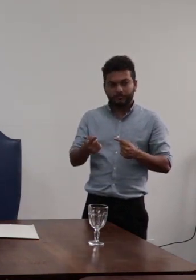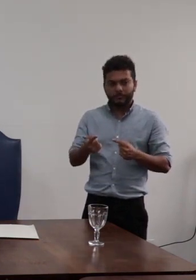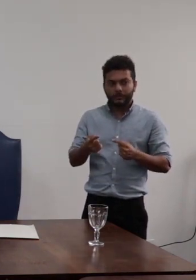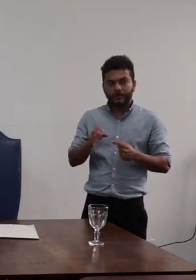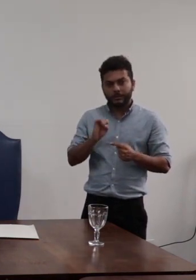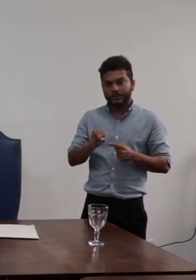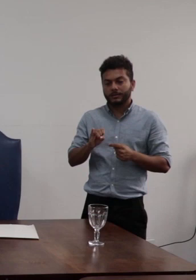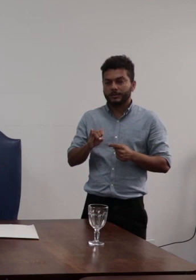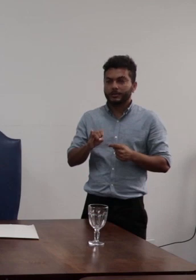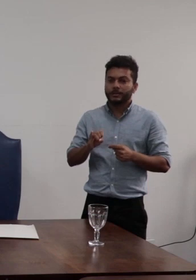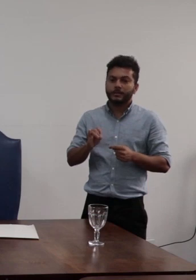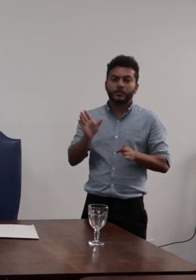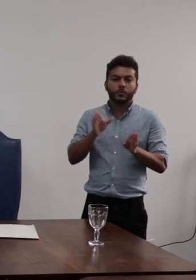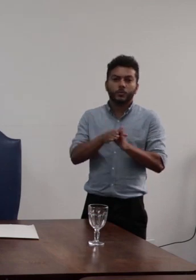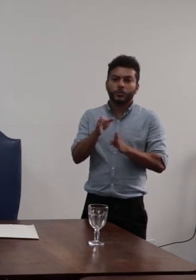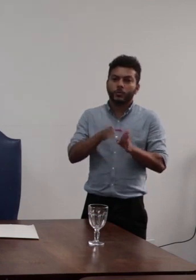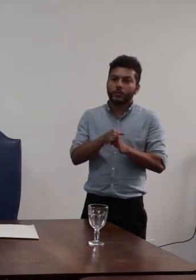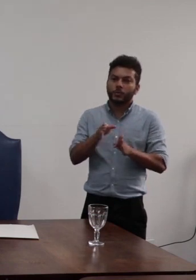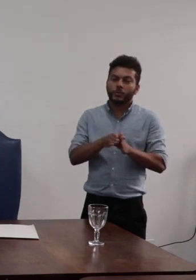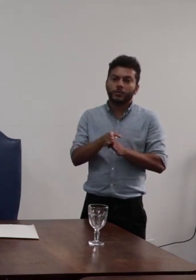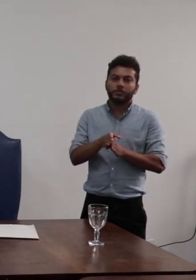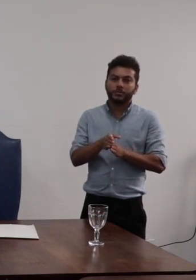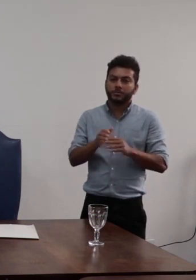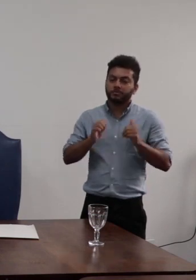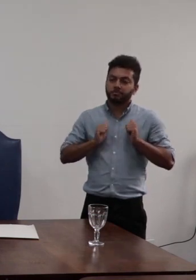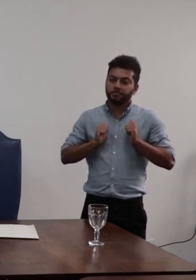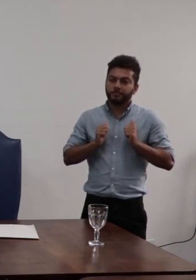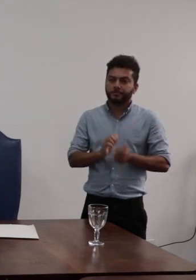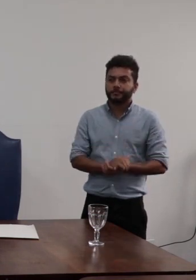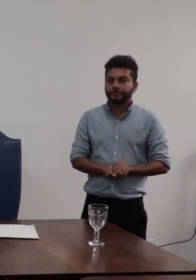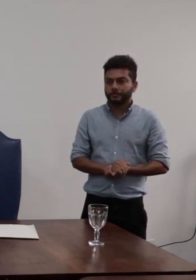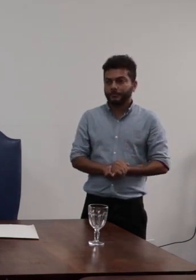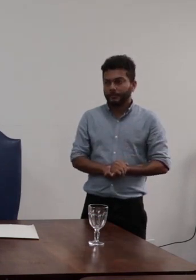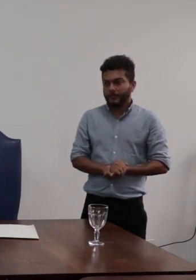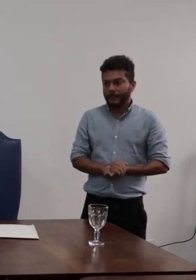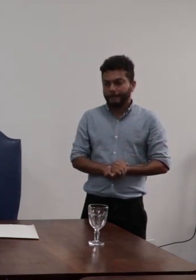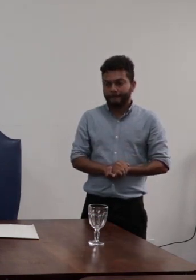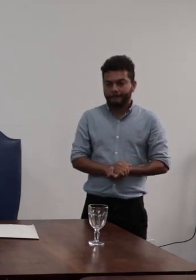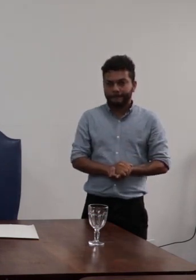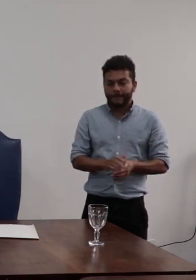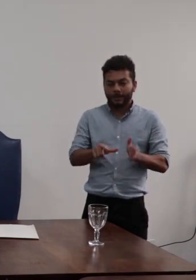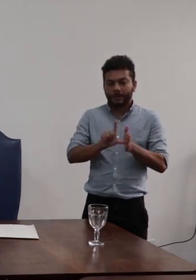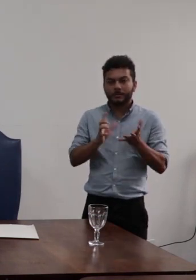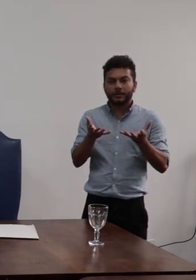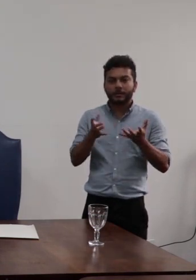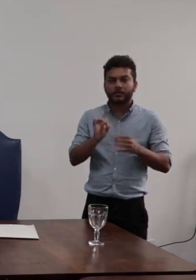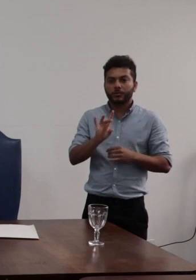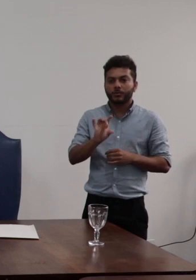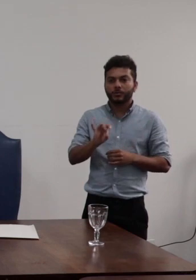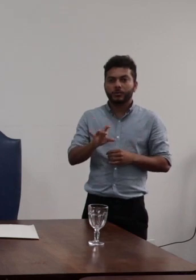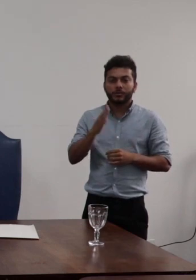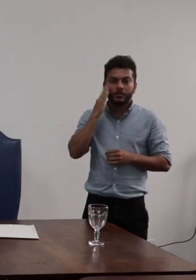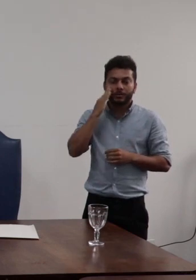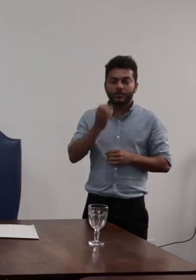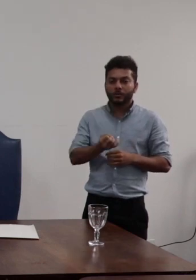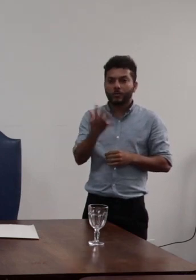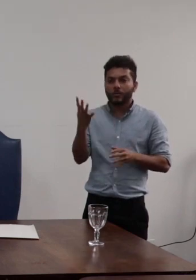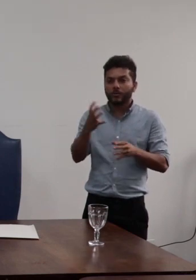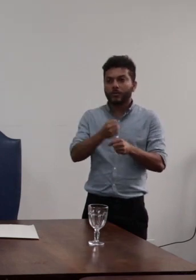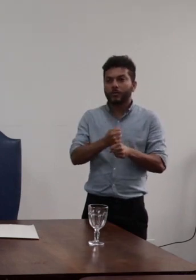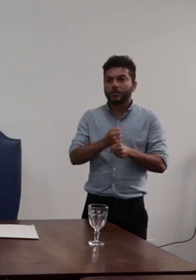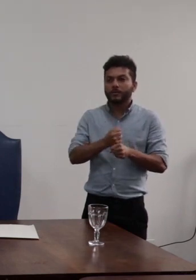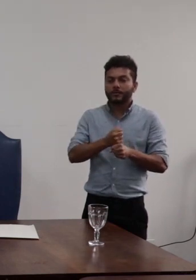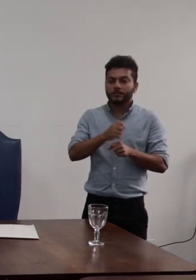conselheiras e conselheiras que queiram se abster antes disso eu queria só confirmar o número de conselheiras e